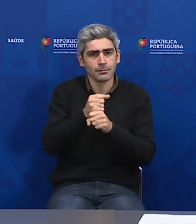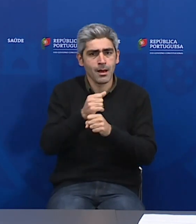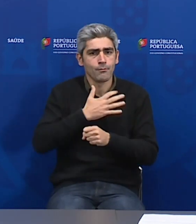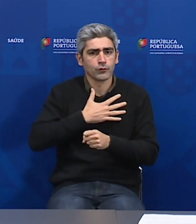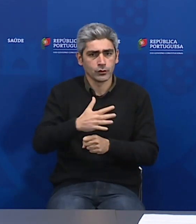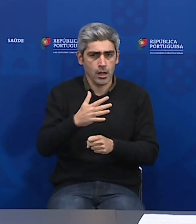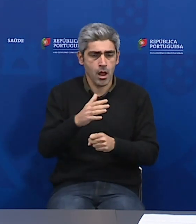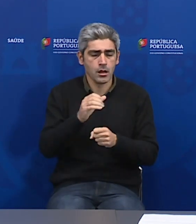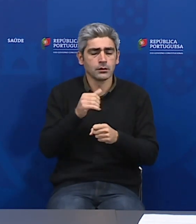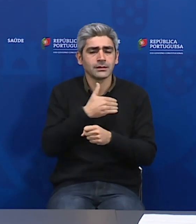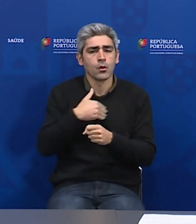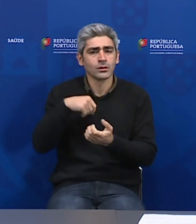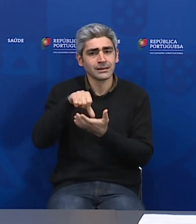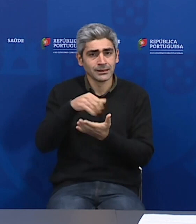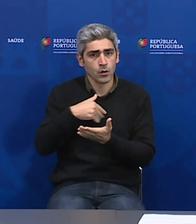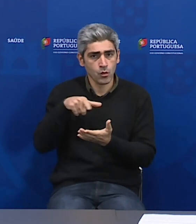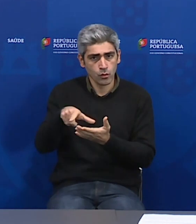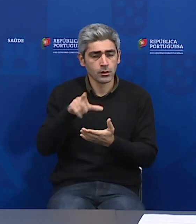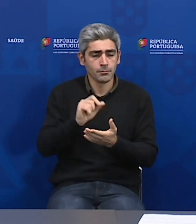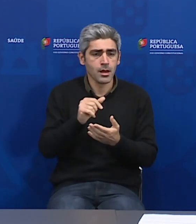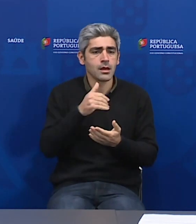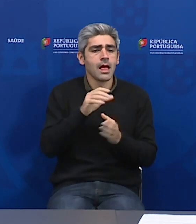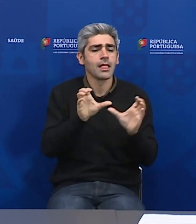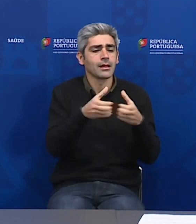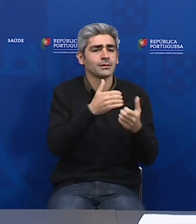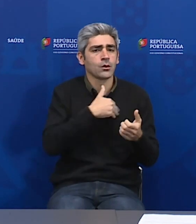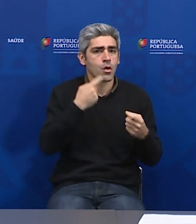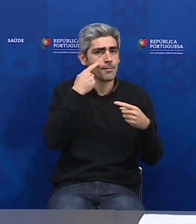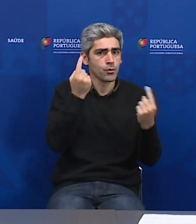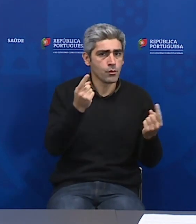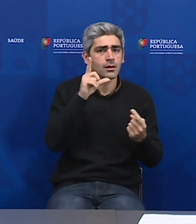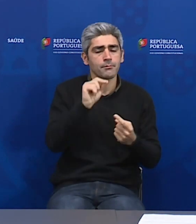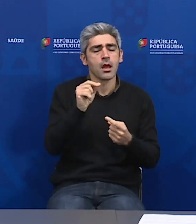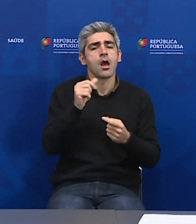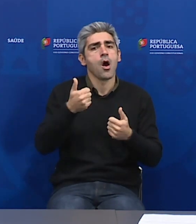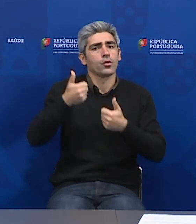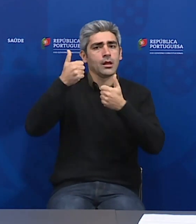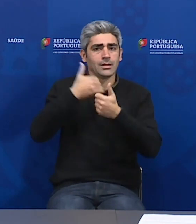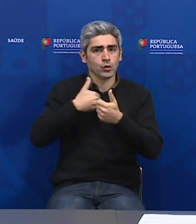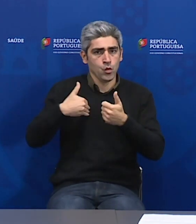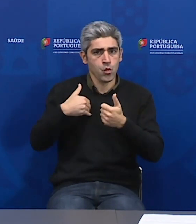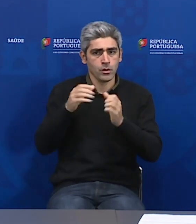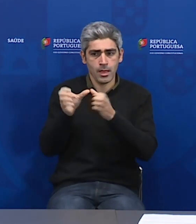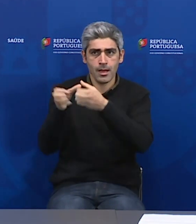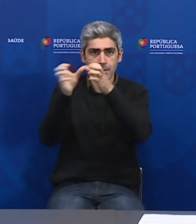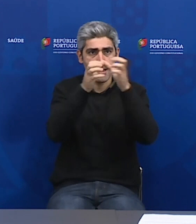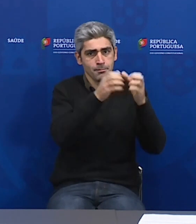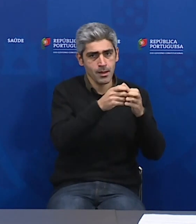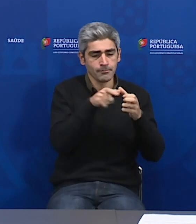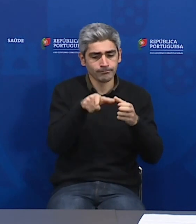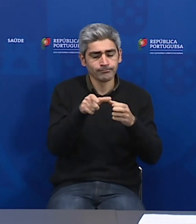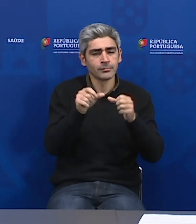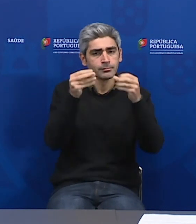dos cuidados de saúde primários, e às equipas de saúde pública, e às autoridades de saúde, que asseguram o seguimento